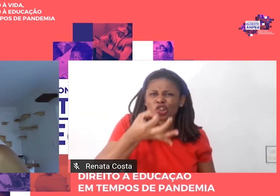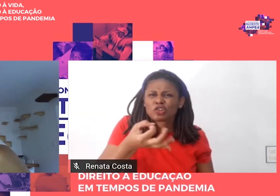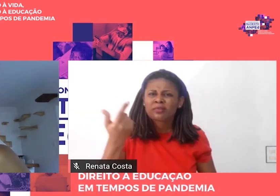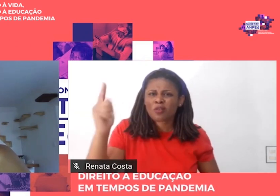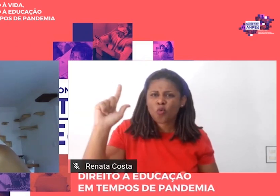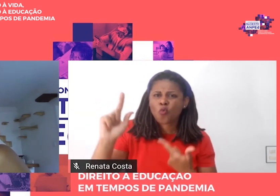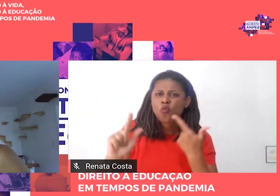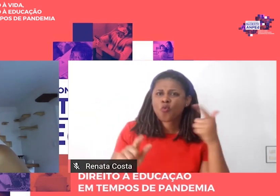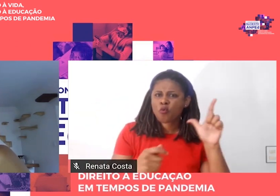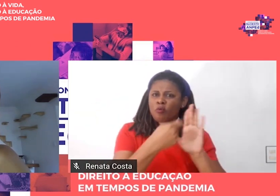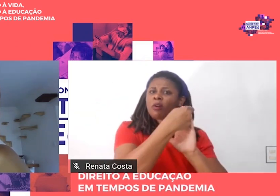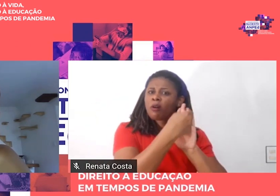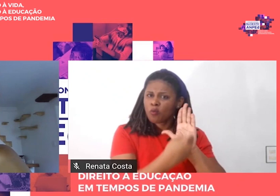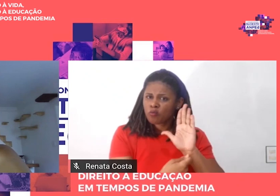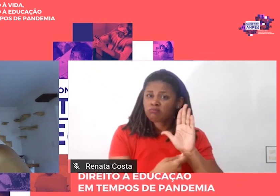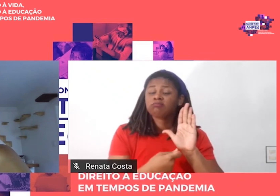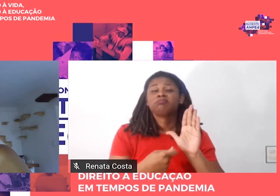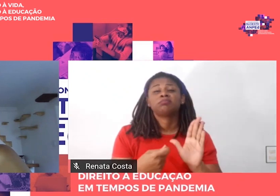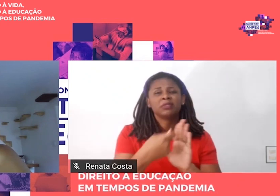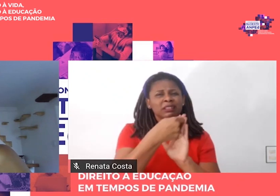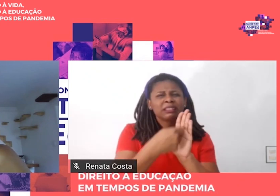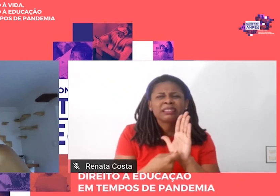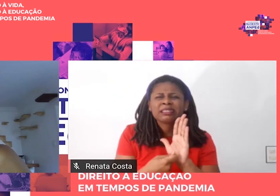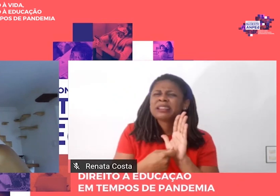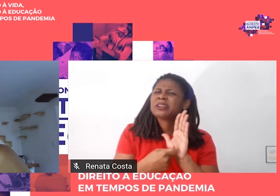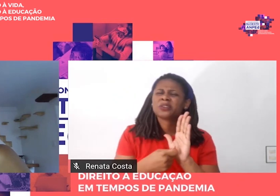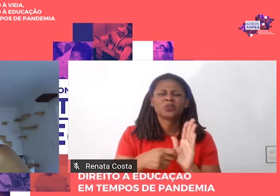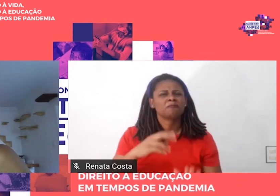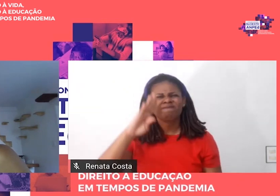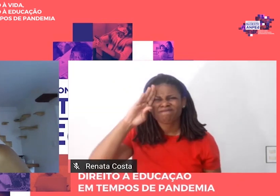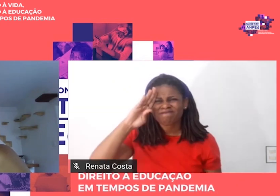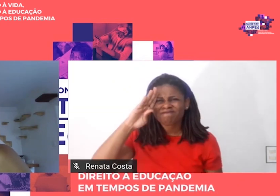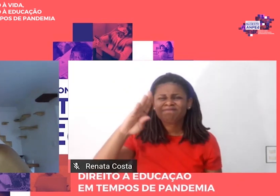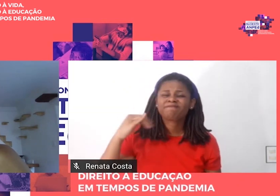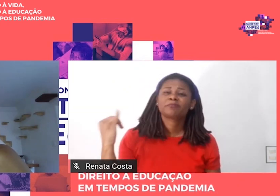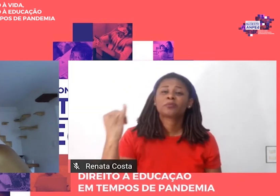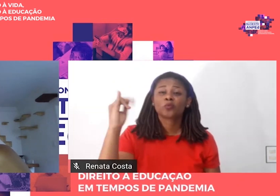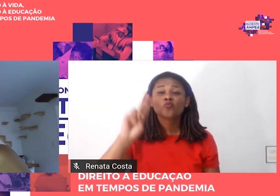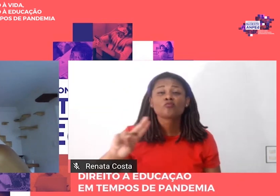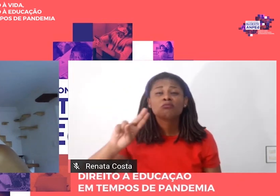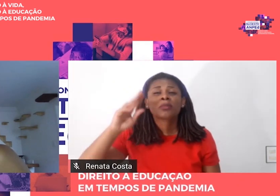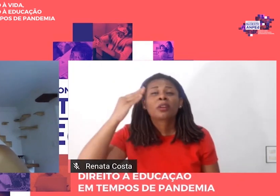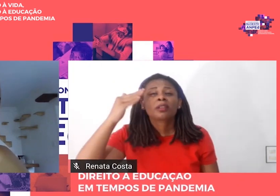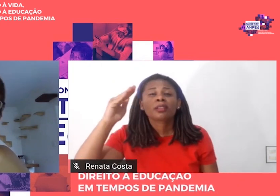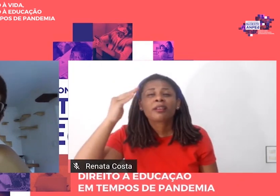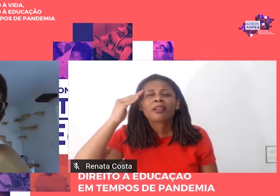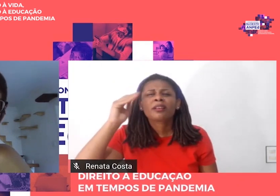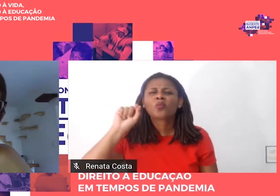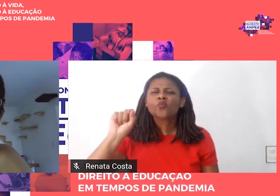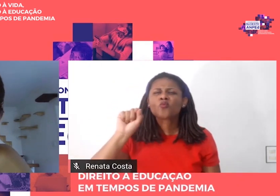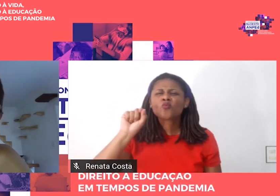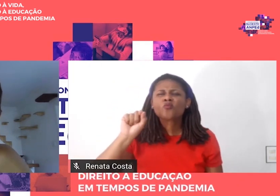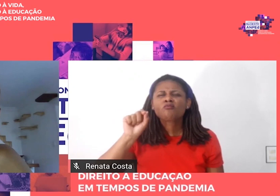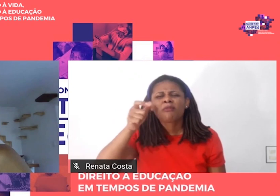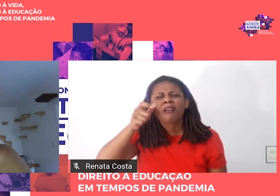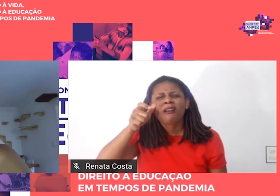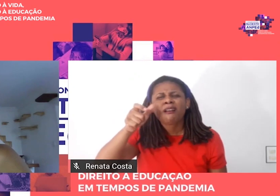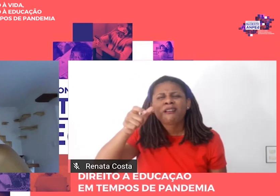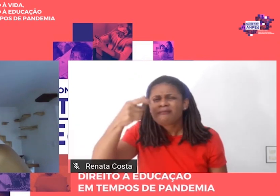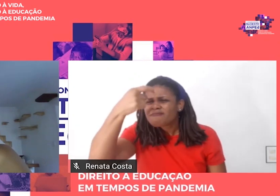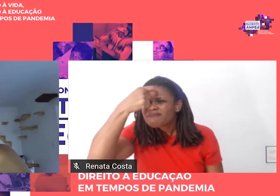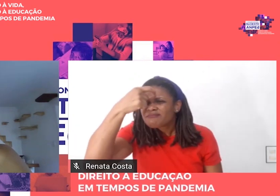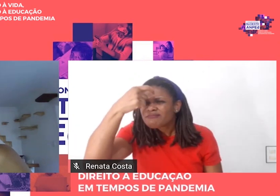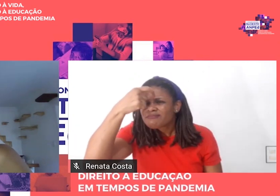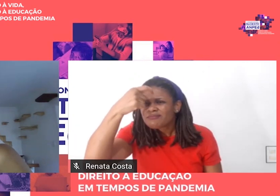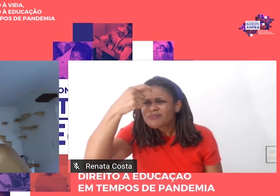indispensável para que compreendamos não apenas as intenções de Saviani ao elaborar a crítica ao